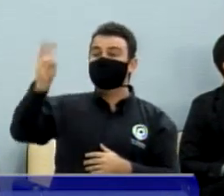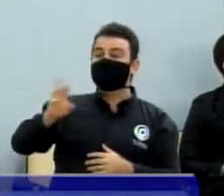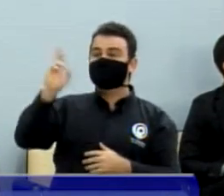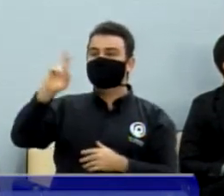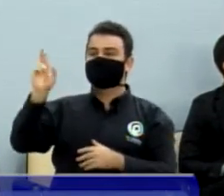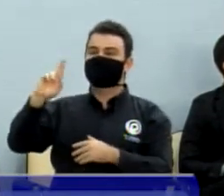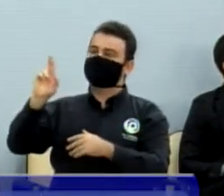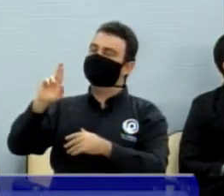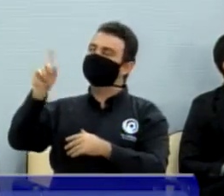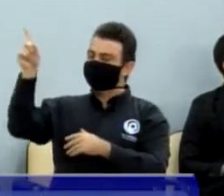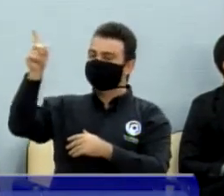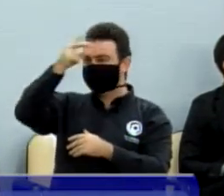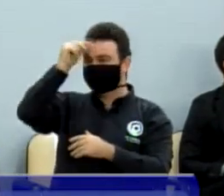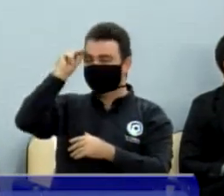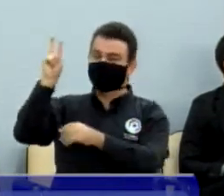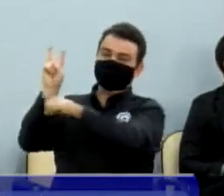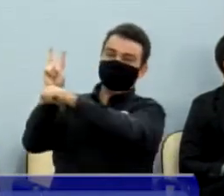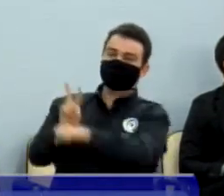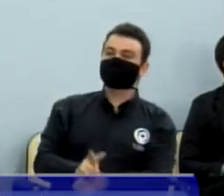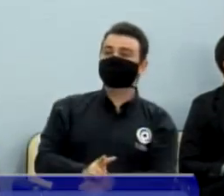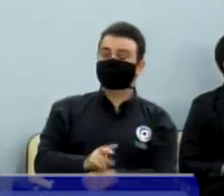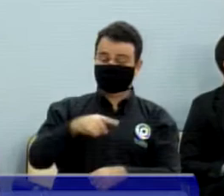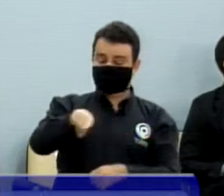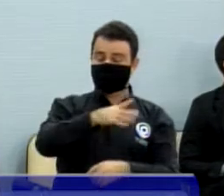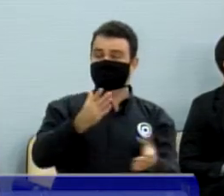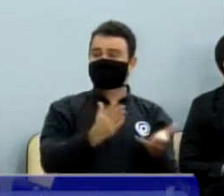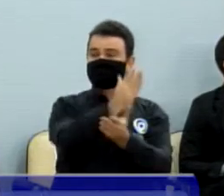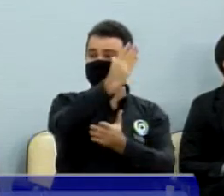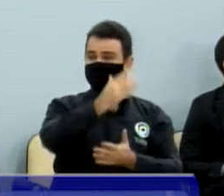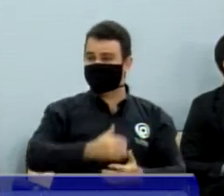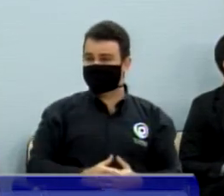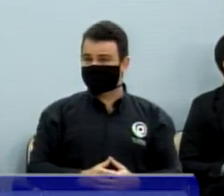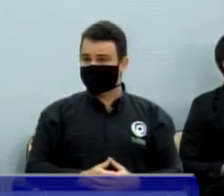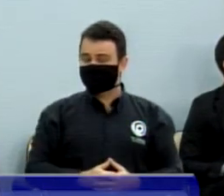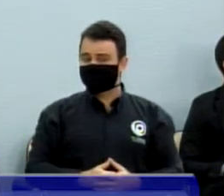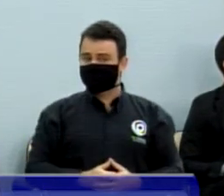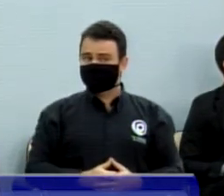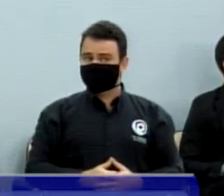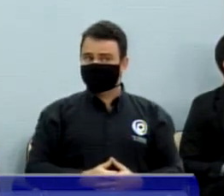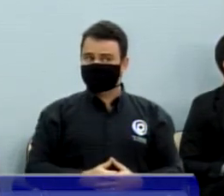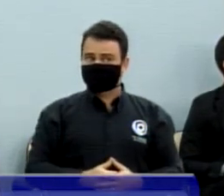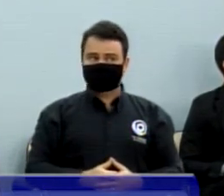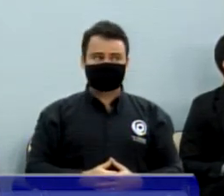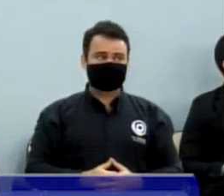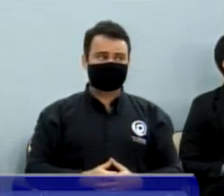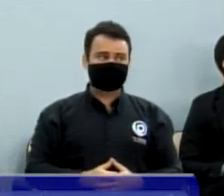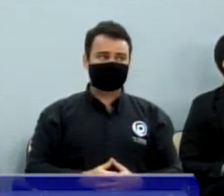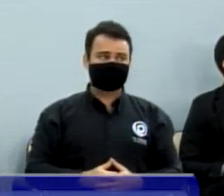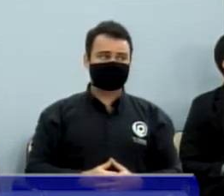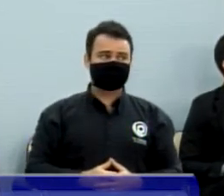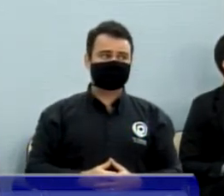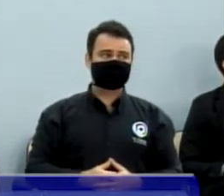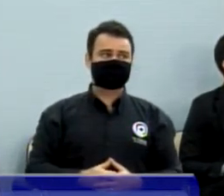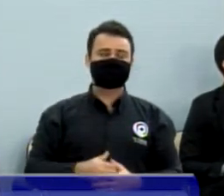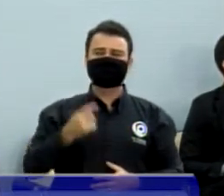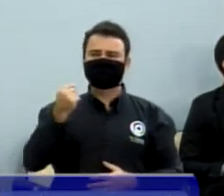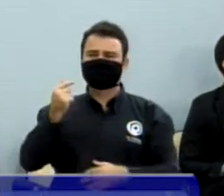para ajudar o município, para investir no município, para fazer empréstimos